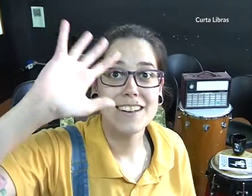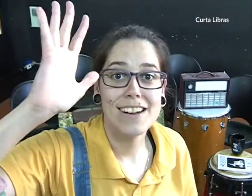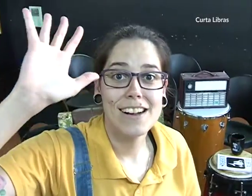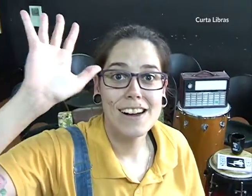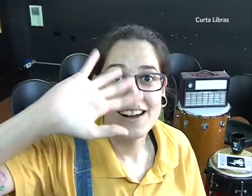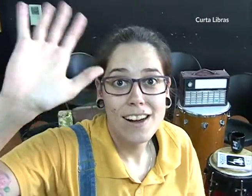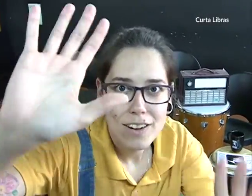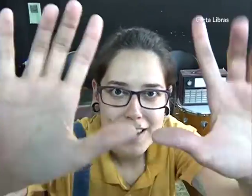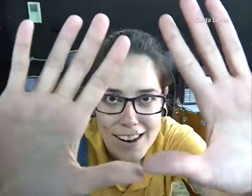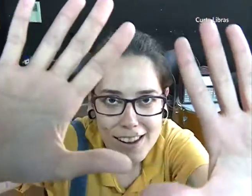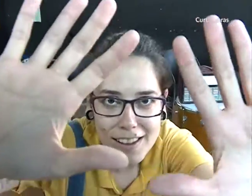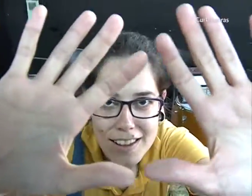Olá, tudo bem?